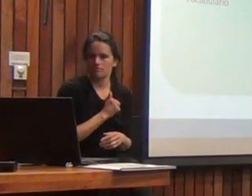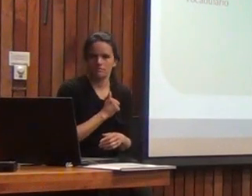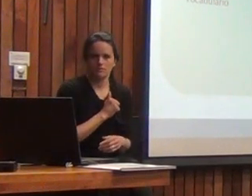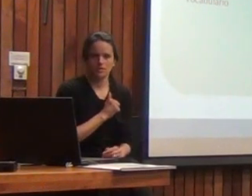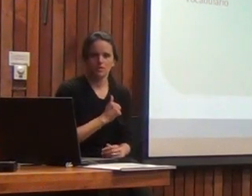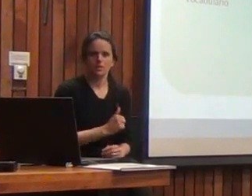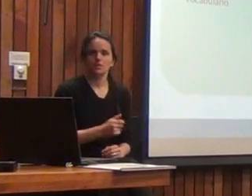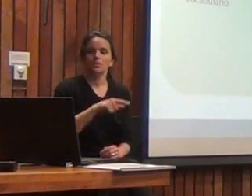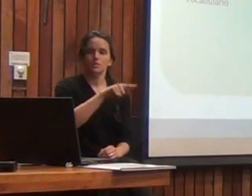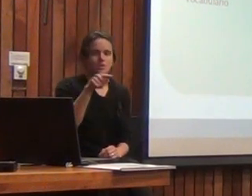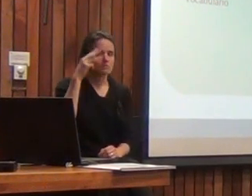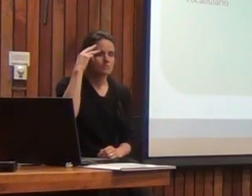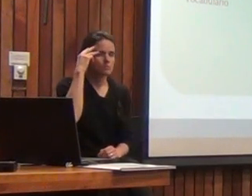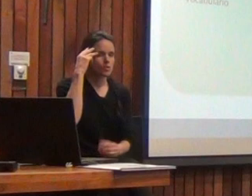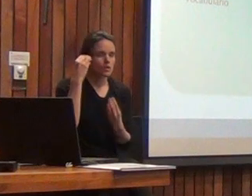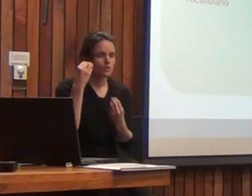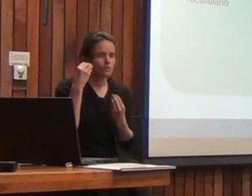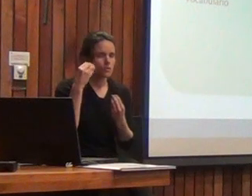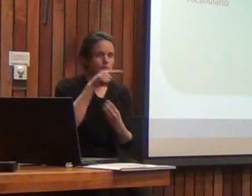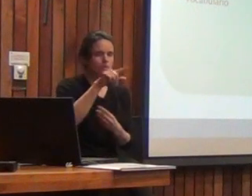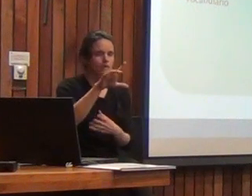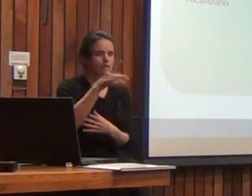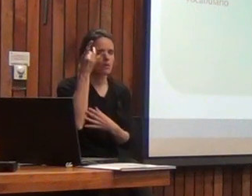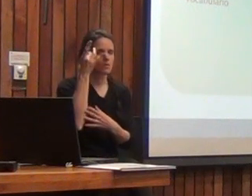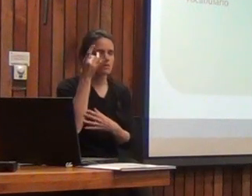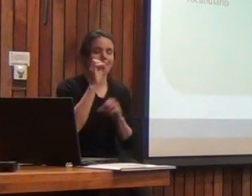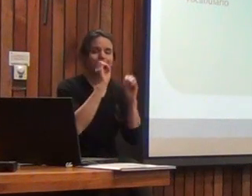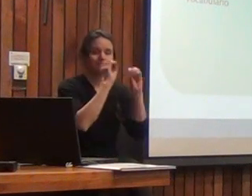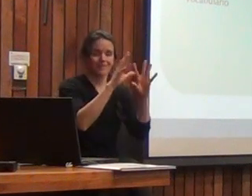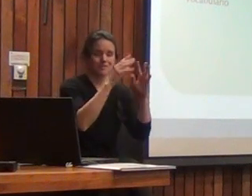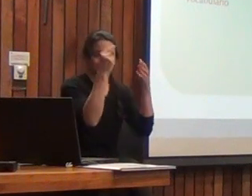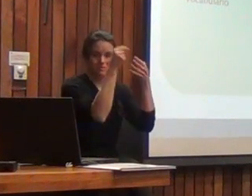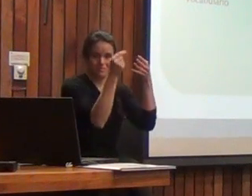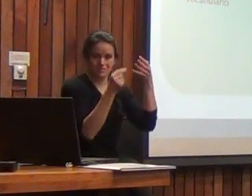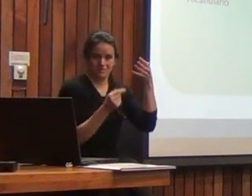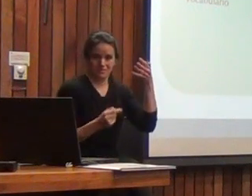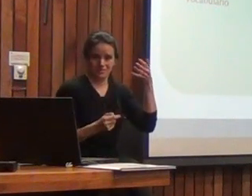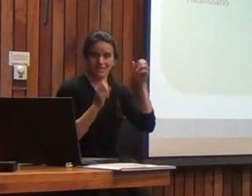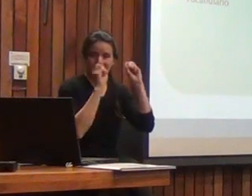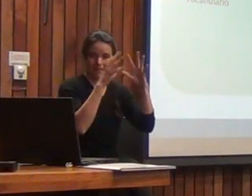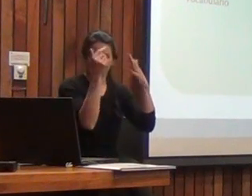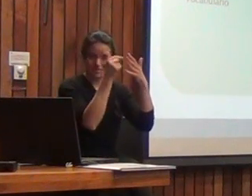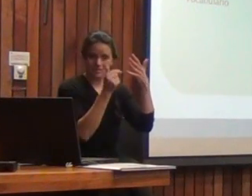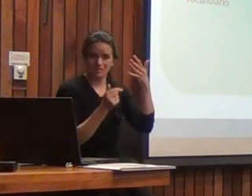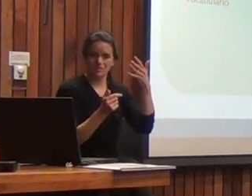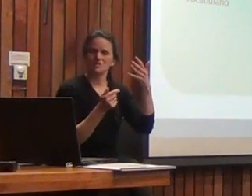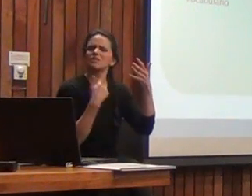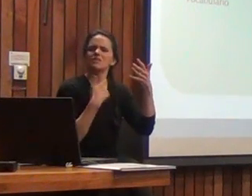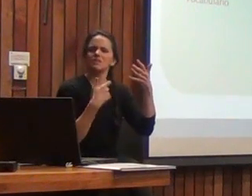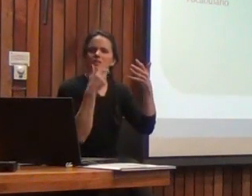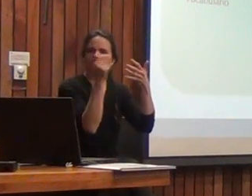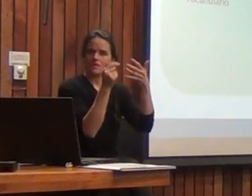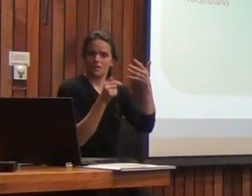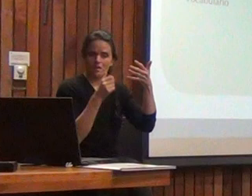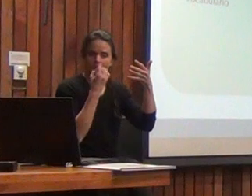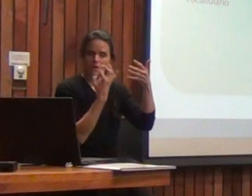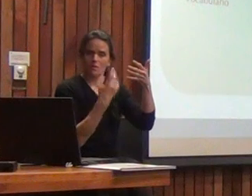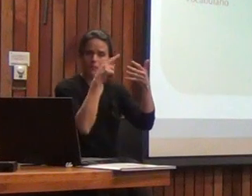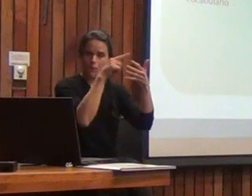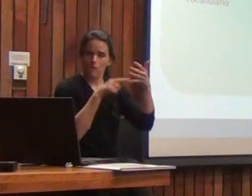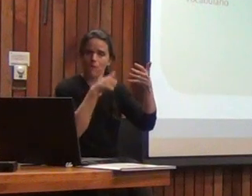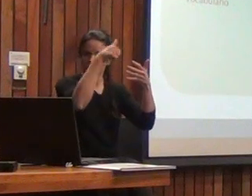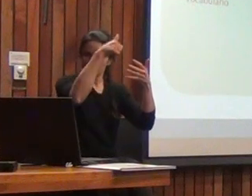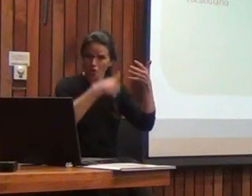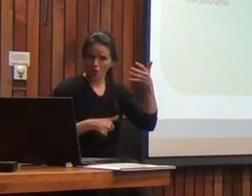Si tienen buena memoria se habrán dado cuenta de que las diez subpruebas que aparecen acá varias de ellas de hecho